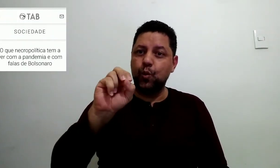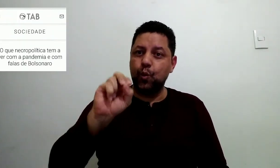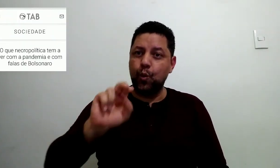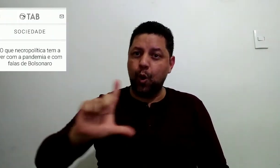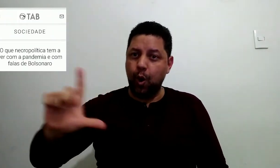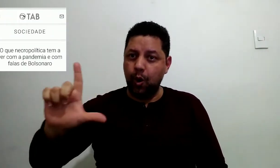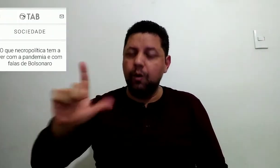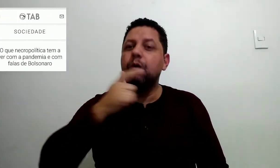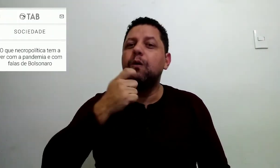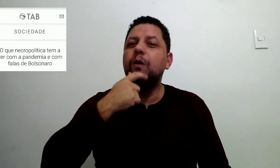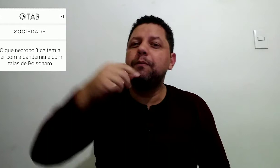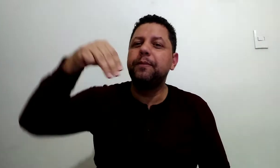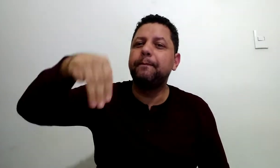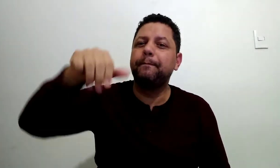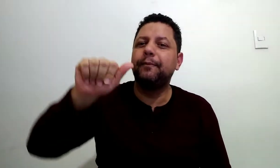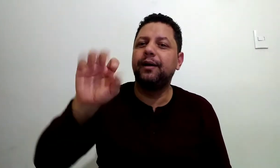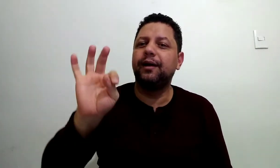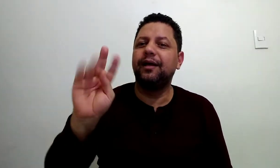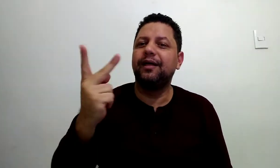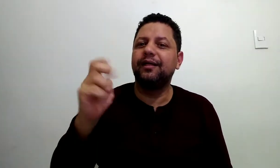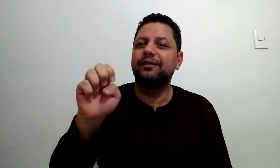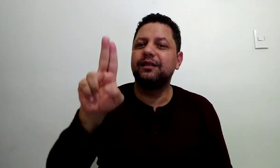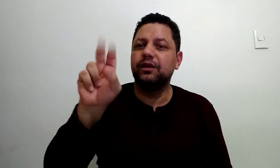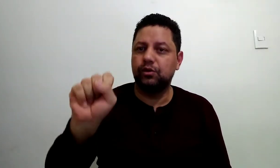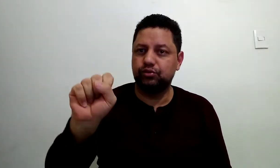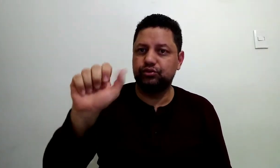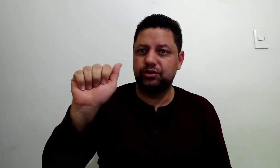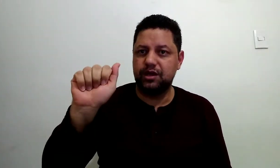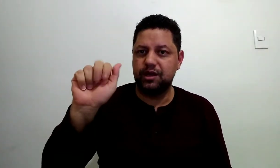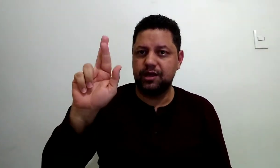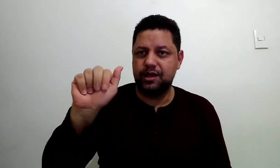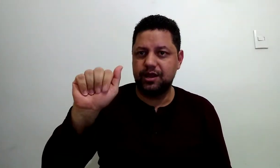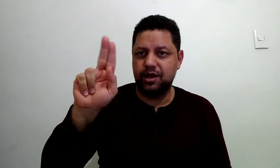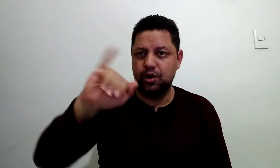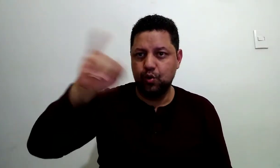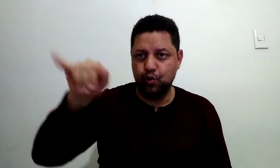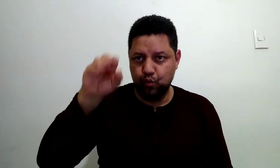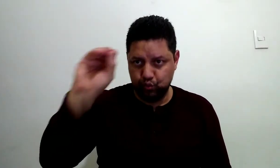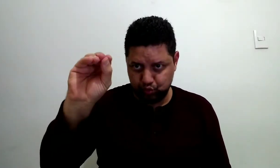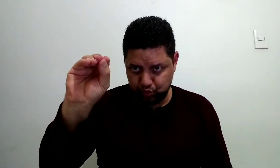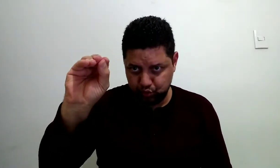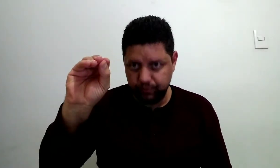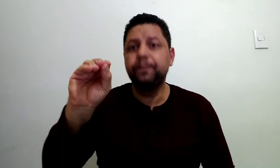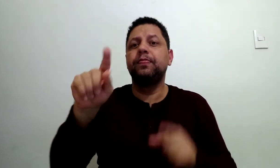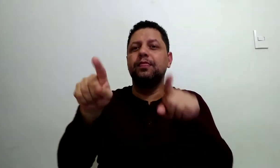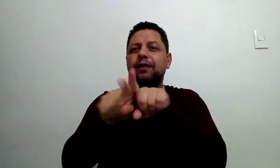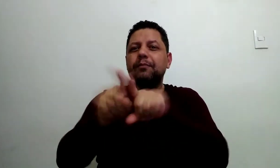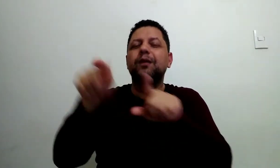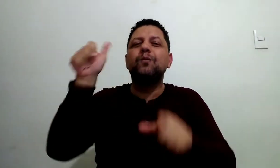ao jornal A Ponte. E para entender melhor como a necropolítica se relaciona com as ações governamentais,